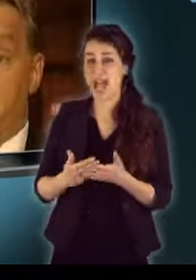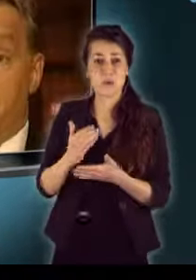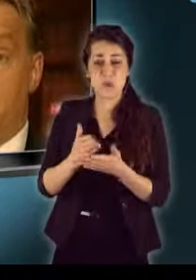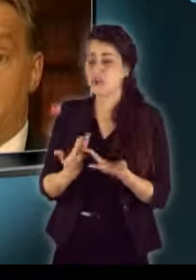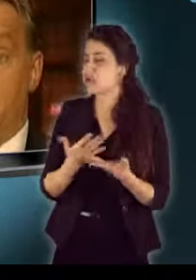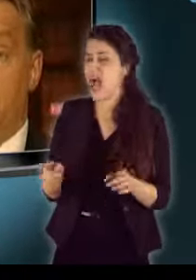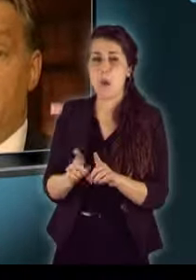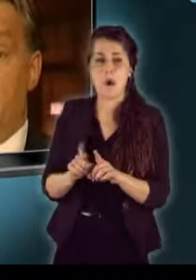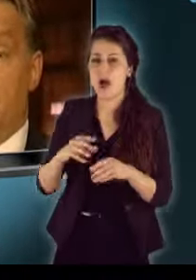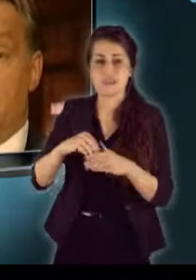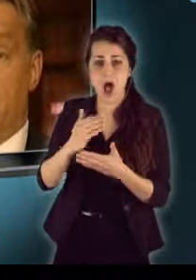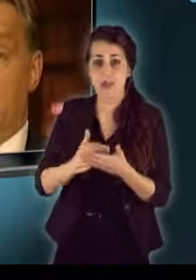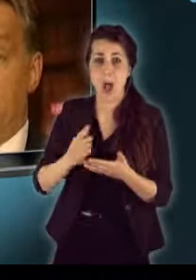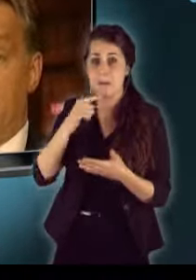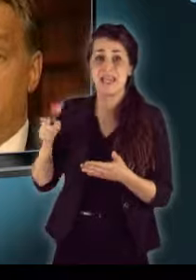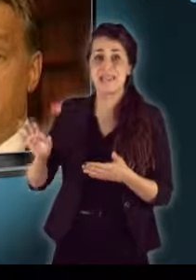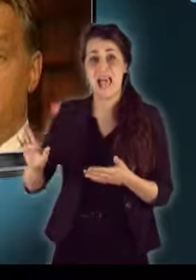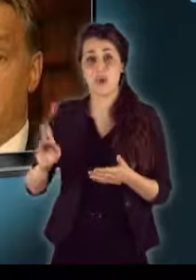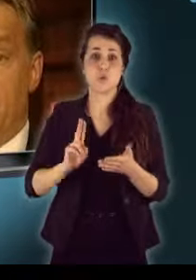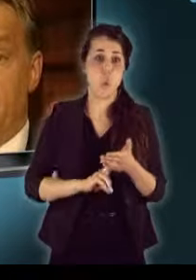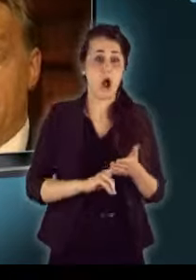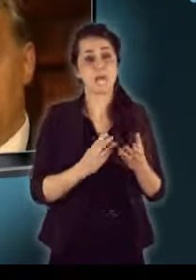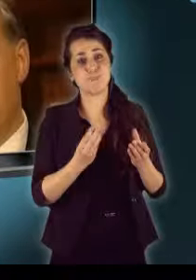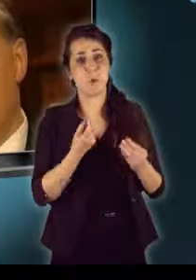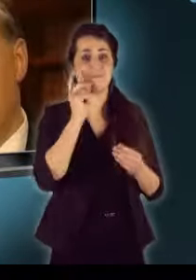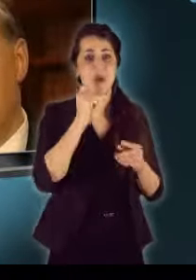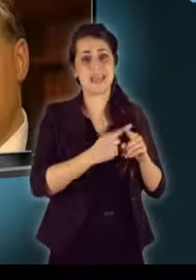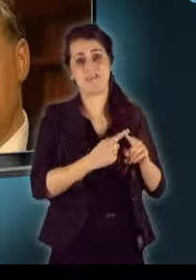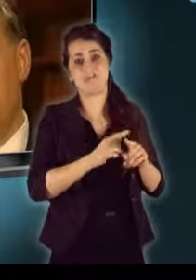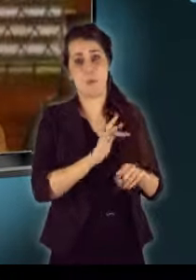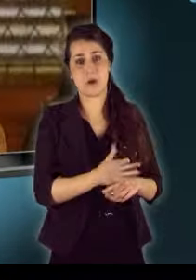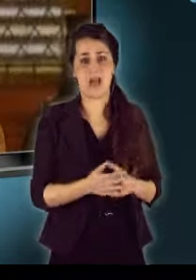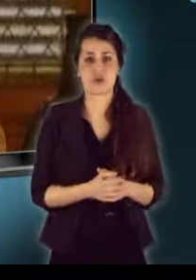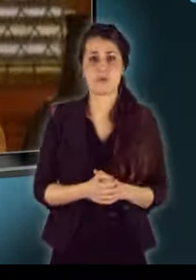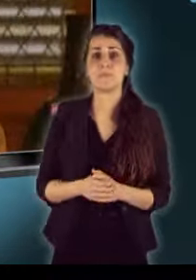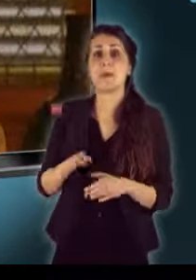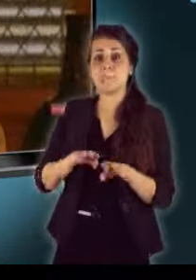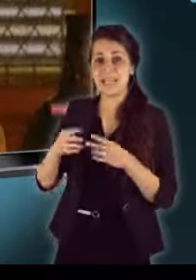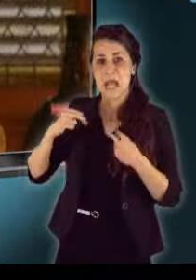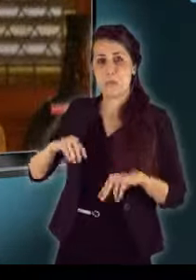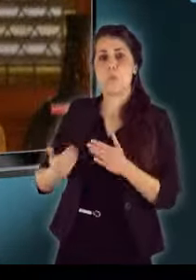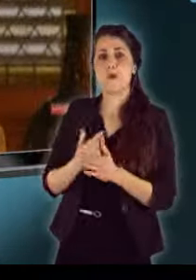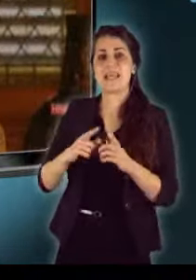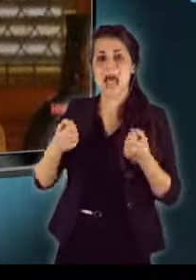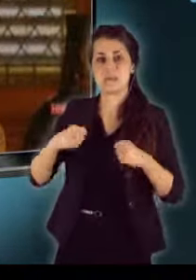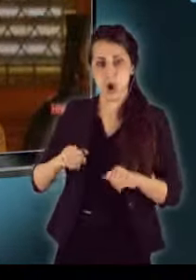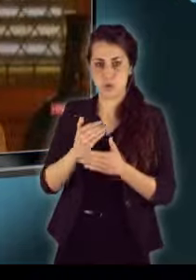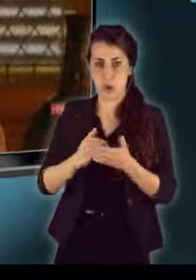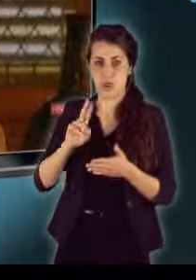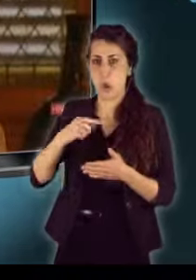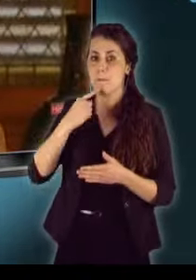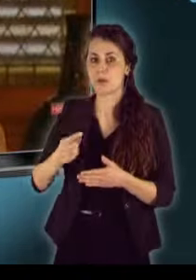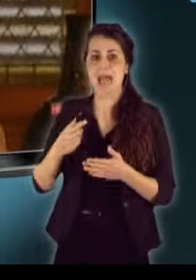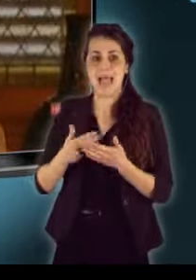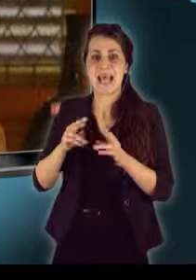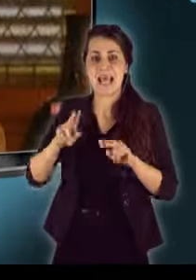tartalmaznak semmi olyat, amit neki jogában, módjában állnak kifogásolni. A miniszterelnök az új jegybank törvényről azt mondta, hogy az